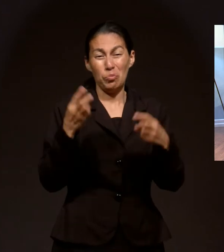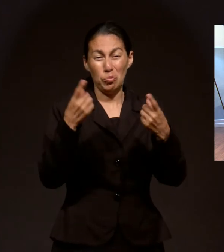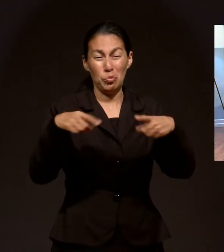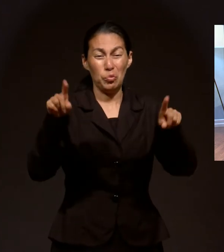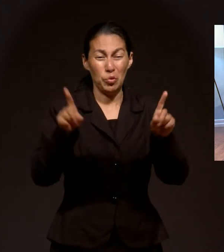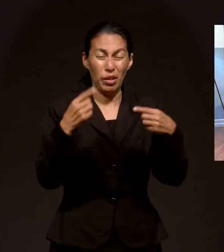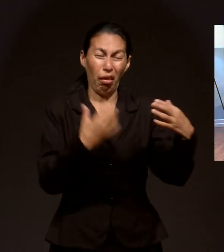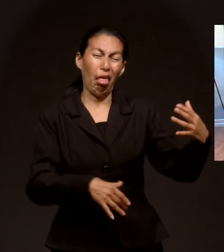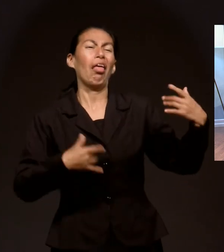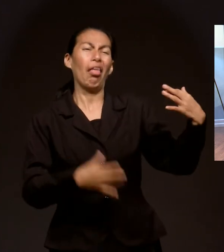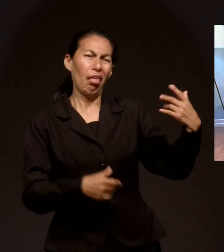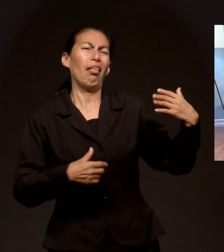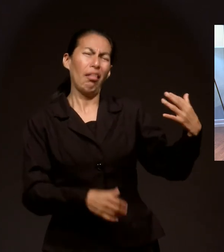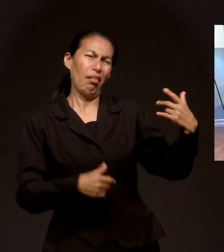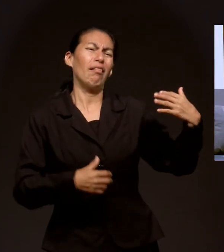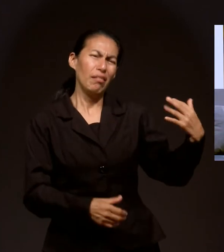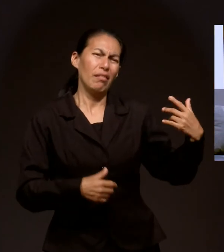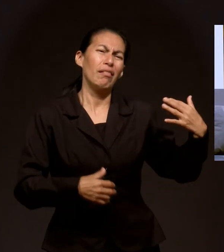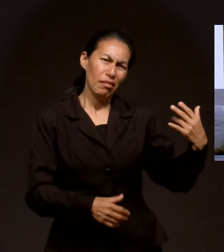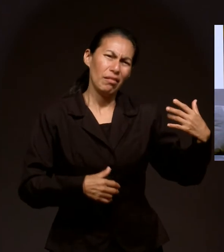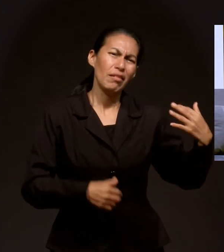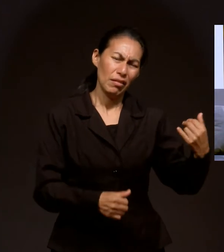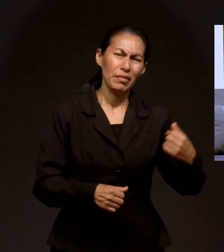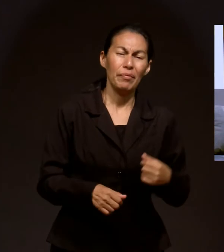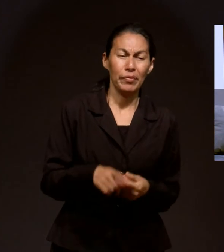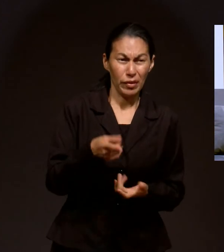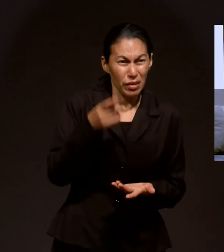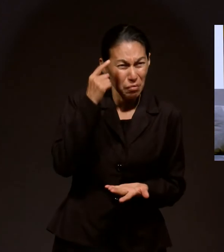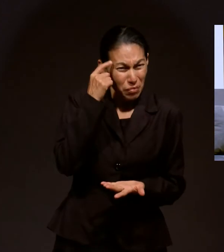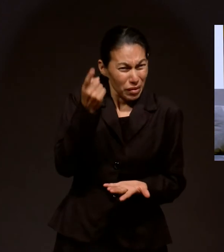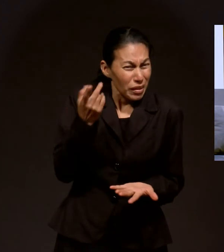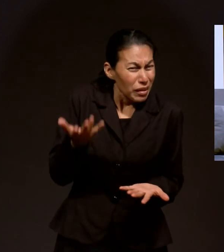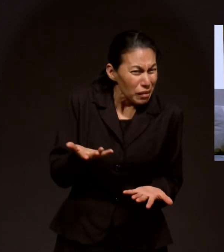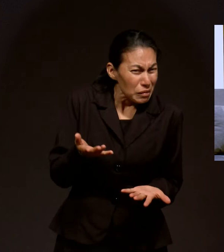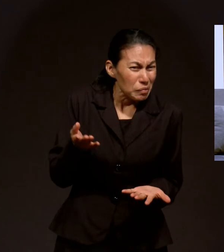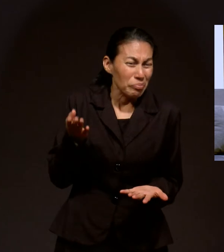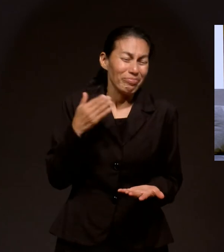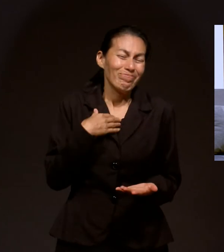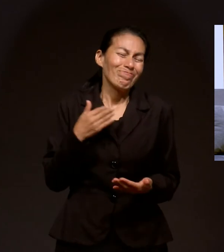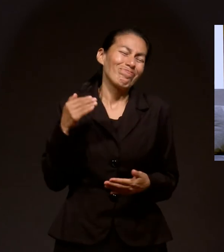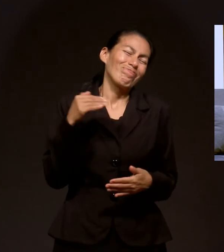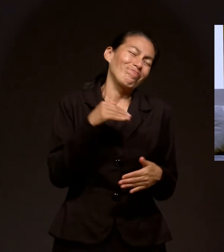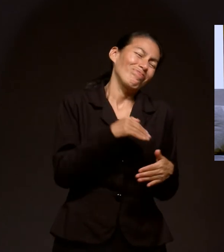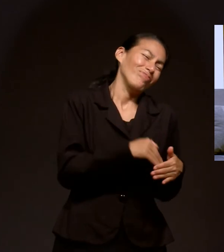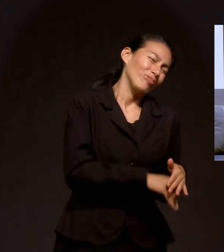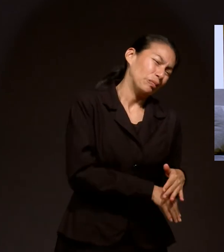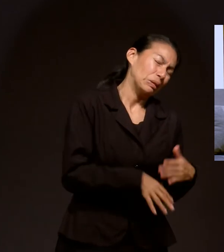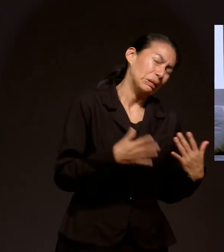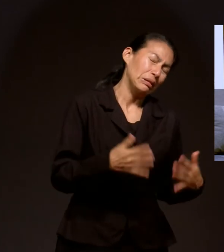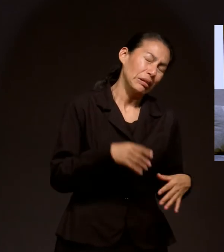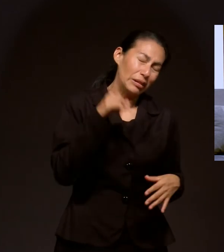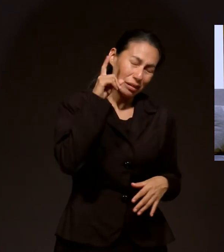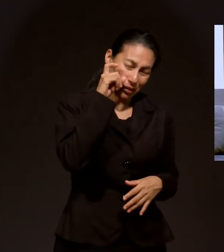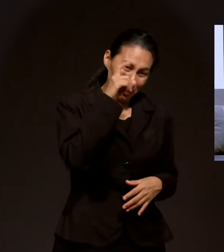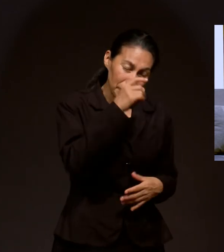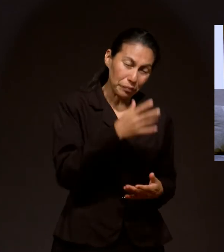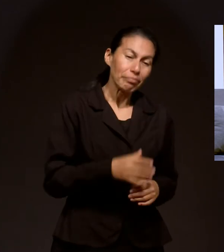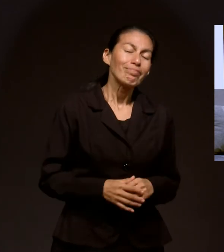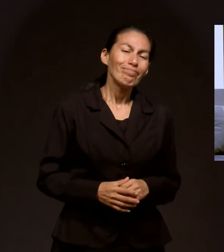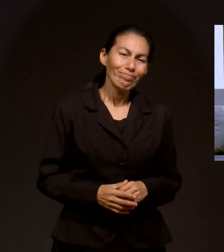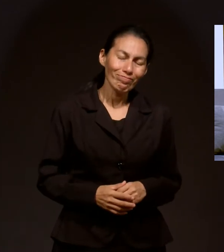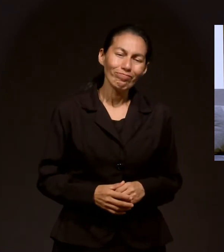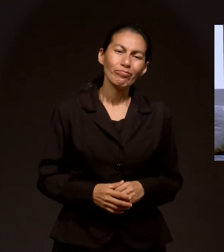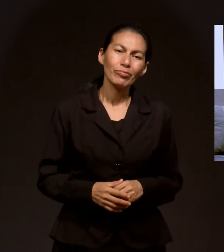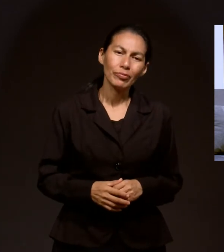del heavy metal, el rock y demás. Así que imagínense hasta dónde llegamos, ¿no? Hasta dónde pudimos haber llegado en esas circunstancias de la vida.